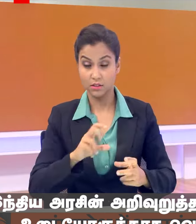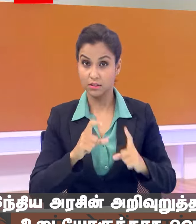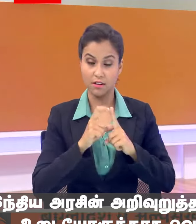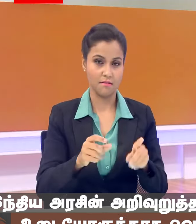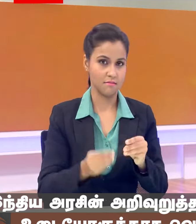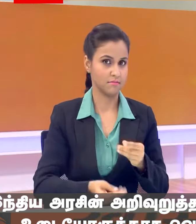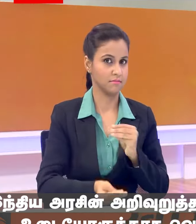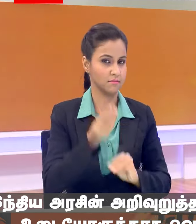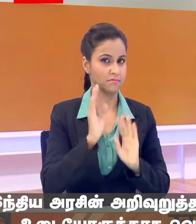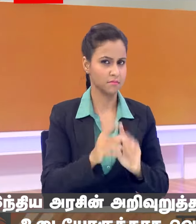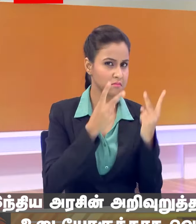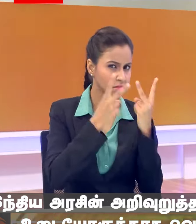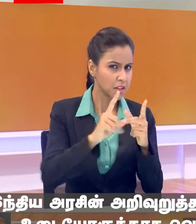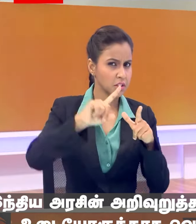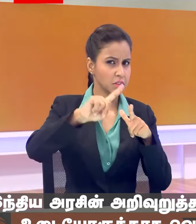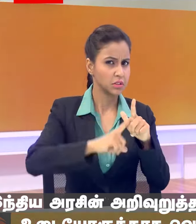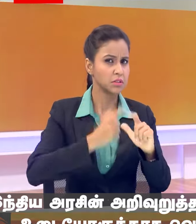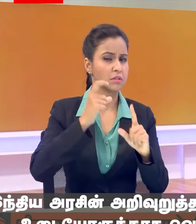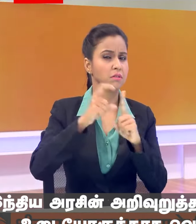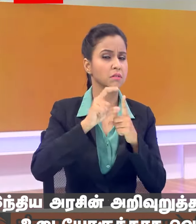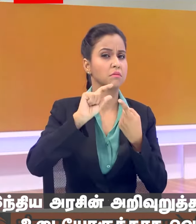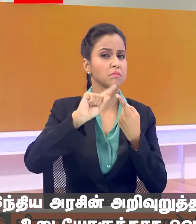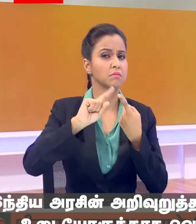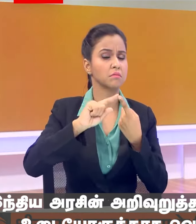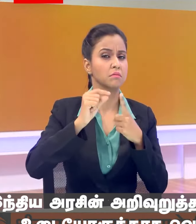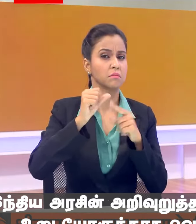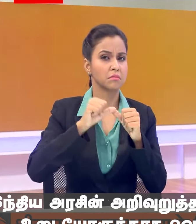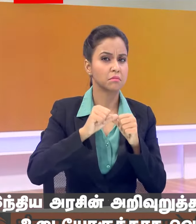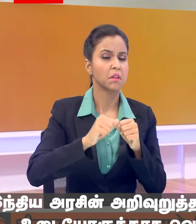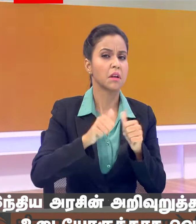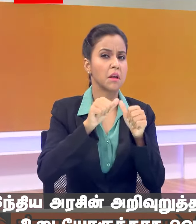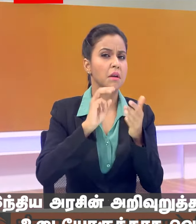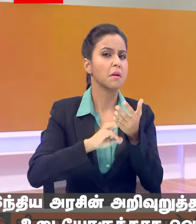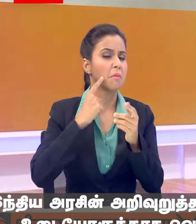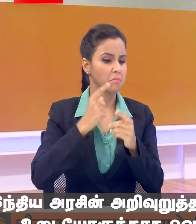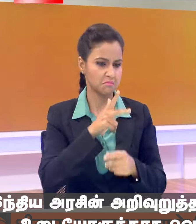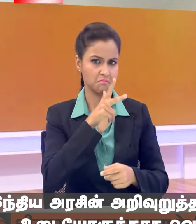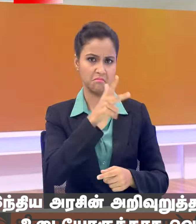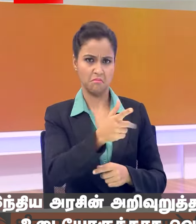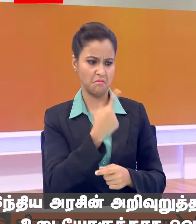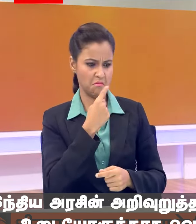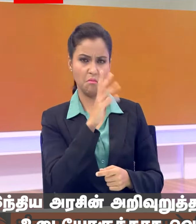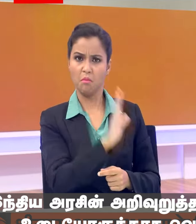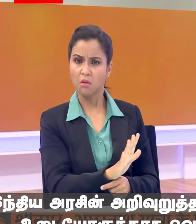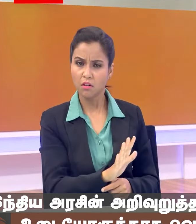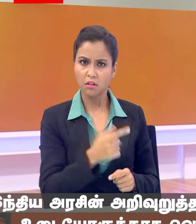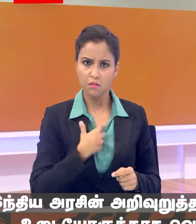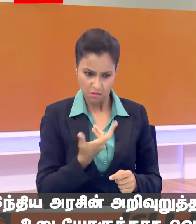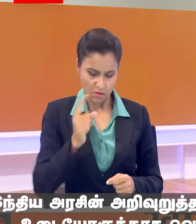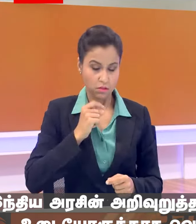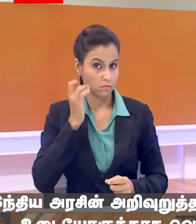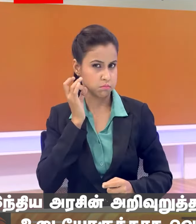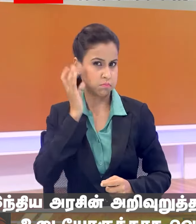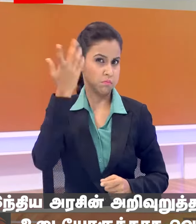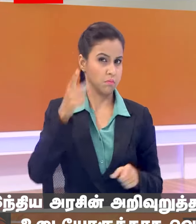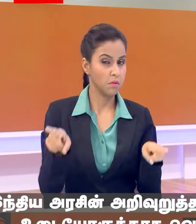मिली जो ही जगदीब धनकर ने जया अमिताब बच्चन कहकर उन्हें पुकारा वो फिर बिफर गई और